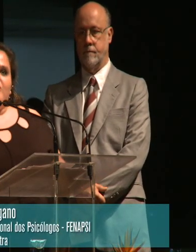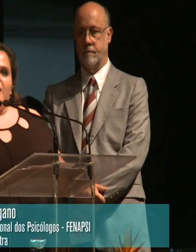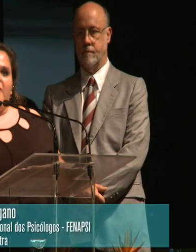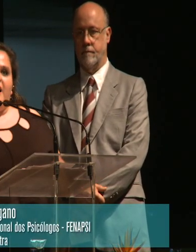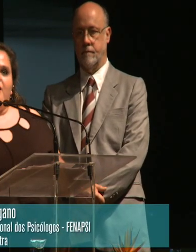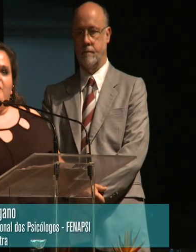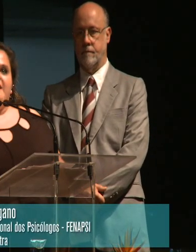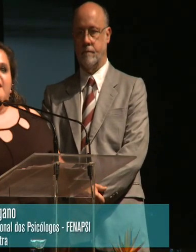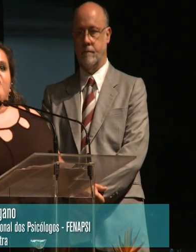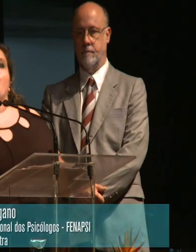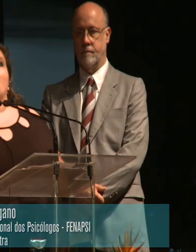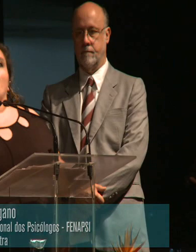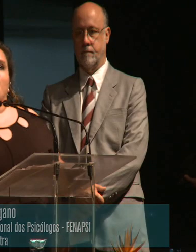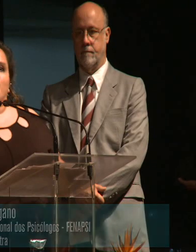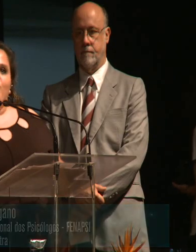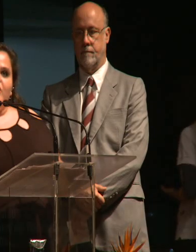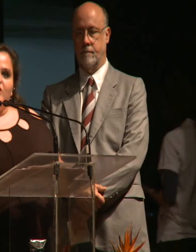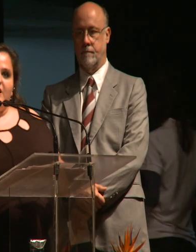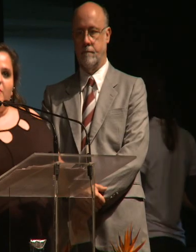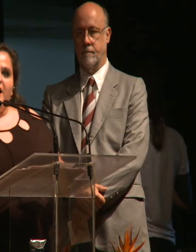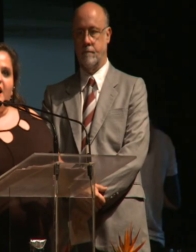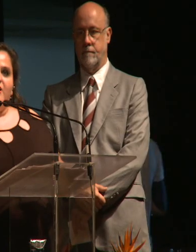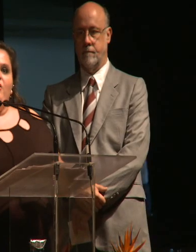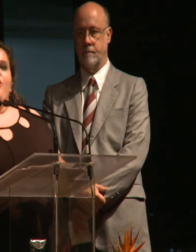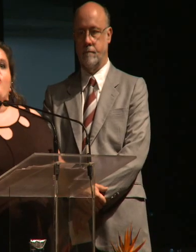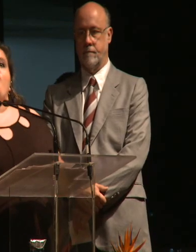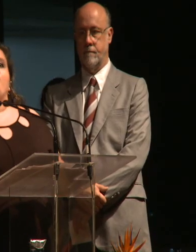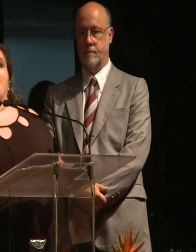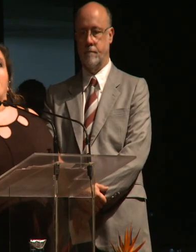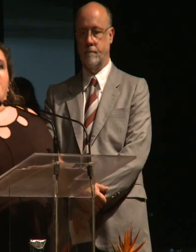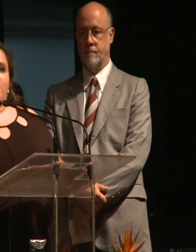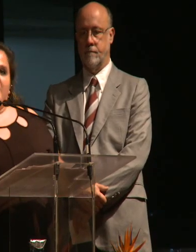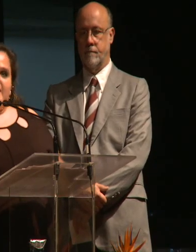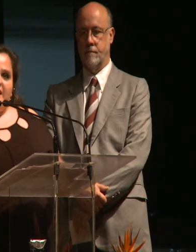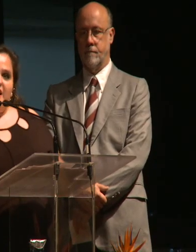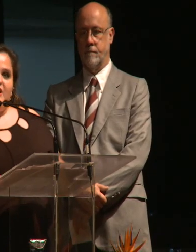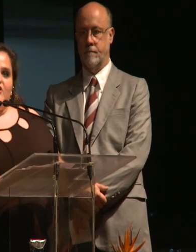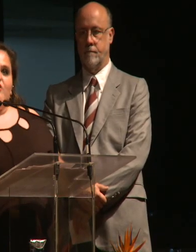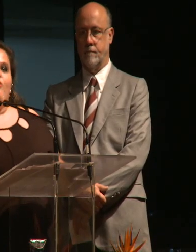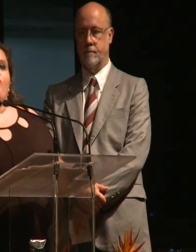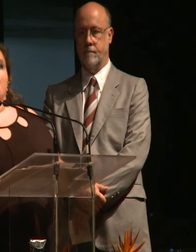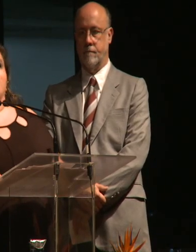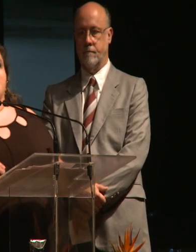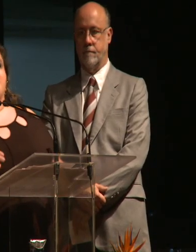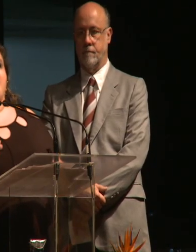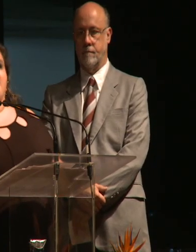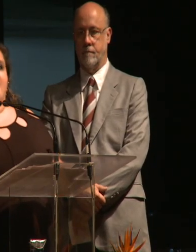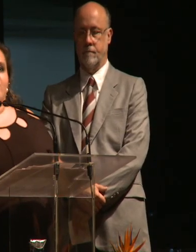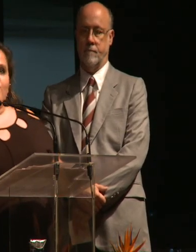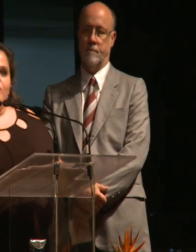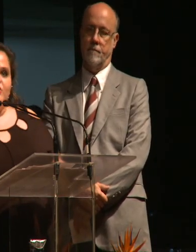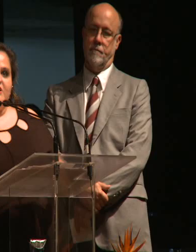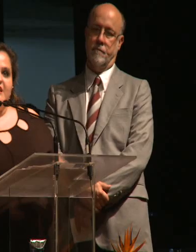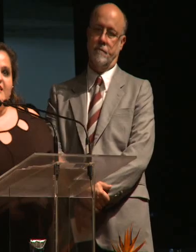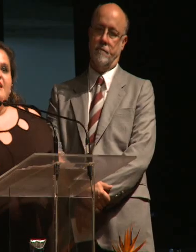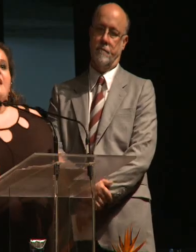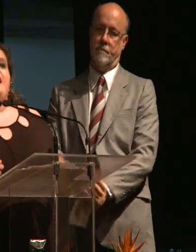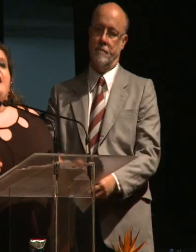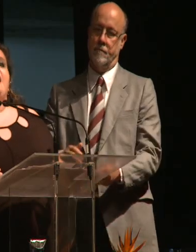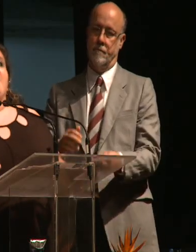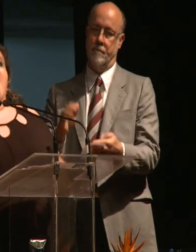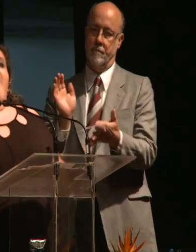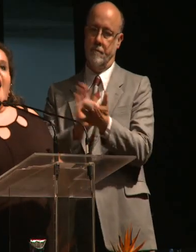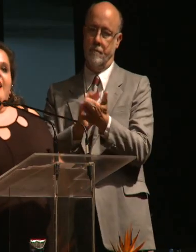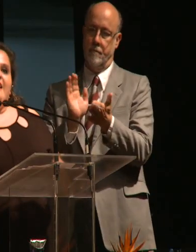mercado de trabalho, mas que seja com condições de trabalho, com trabalho decente, com condições salariais justas